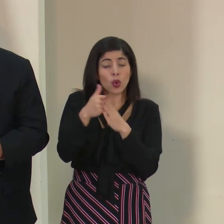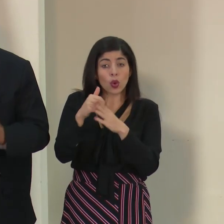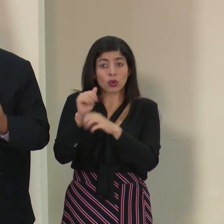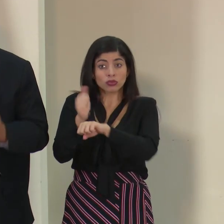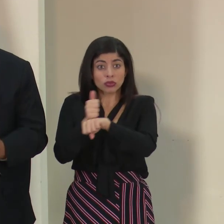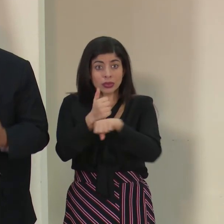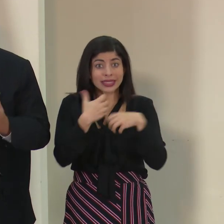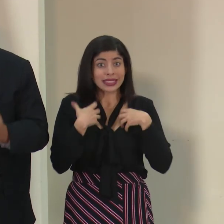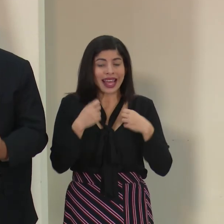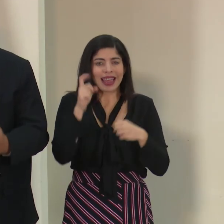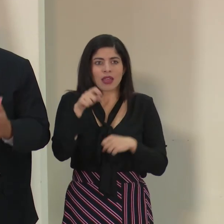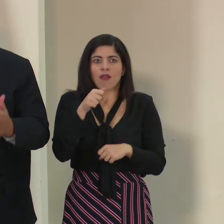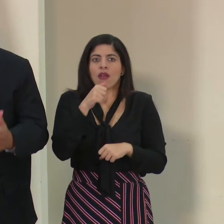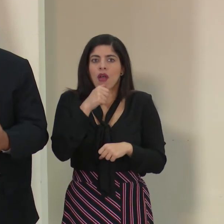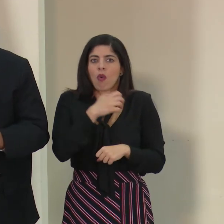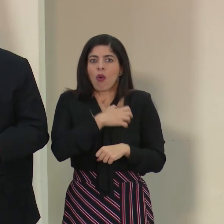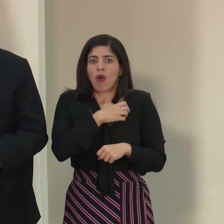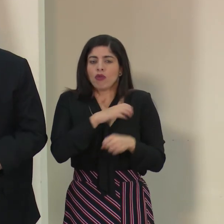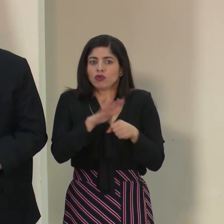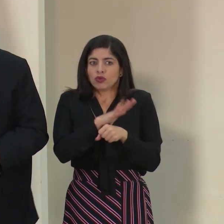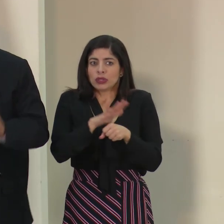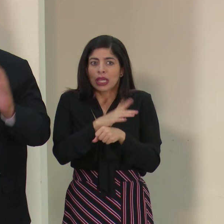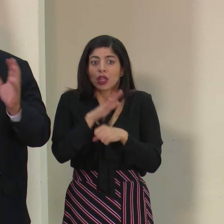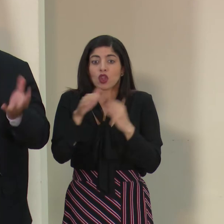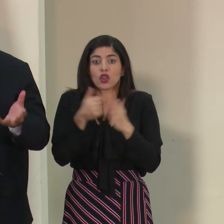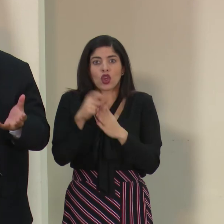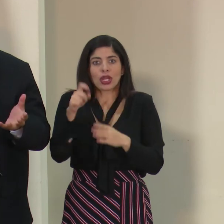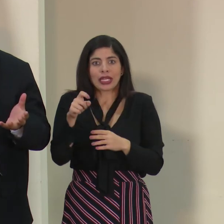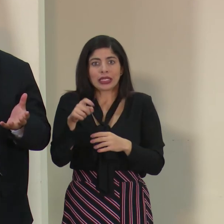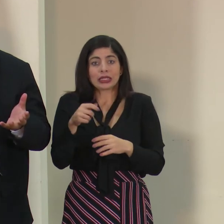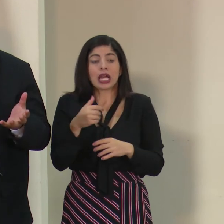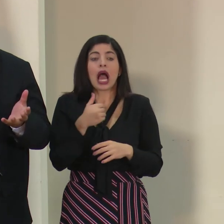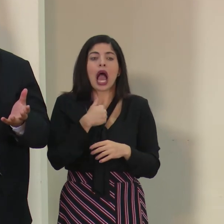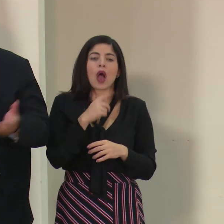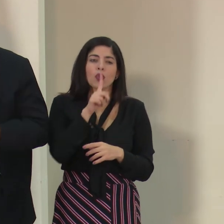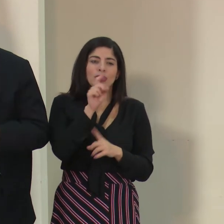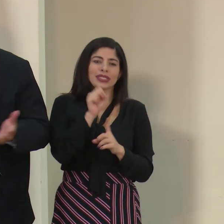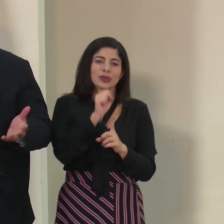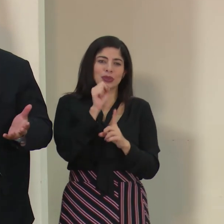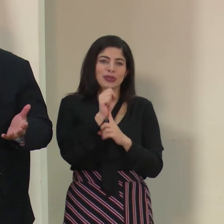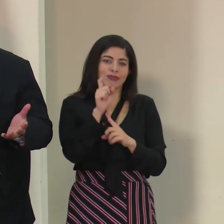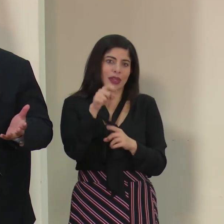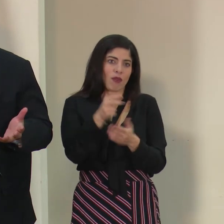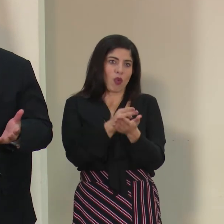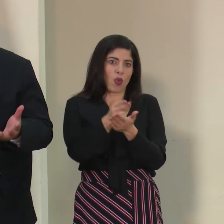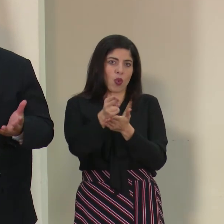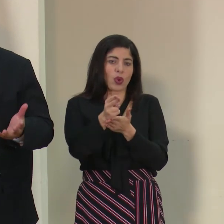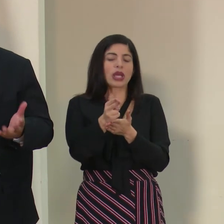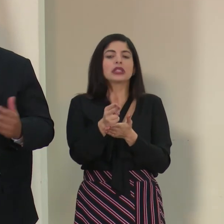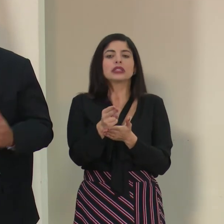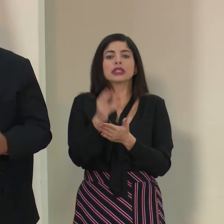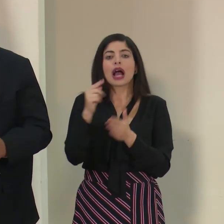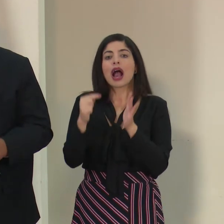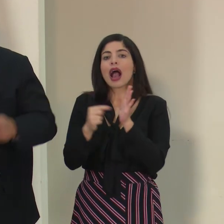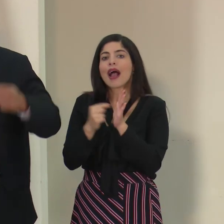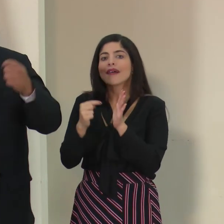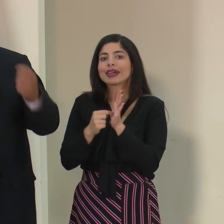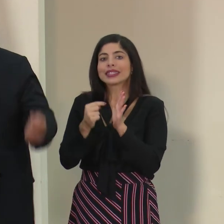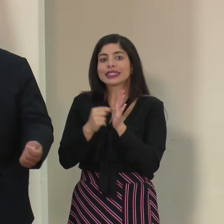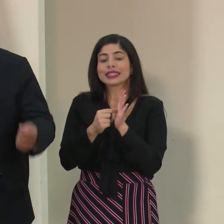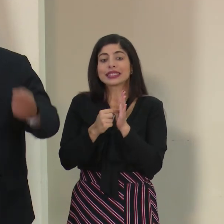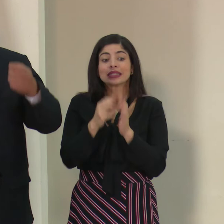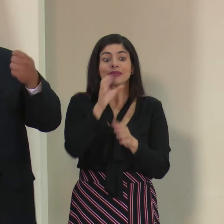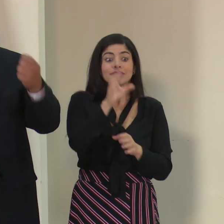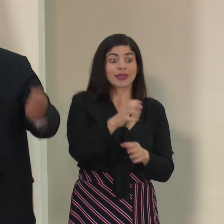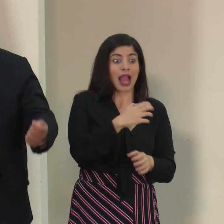salud tengan agua, tengan jabón y tengan los dispositivos necesarios. Aquí hemos tenido la situación y hay que ser franco en ese sentido de que algunas veces se